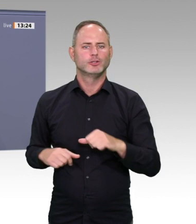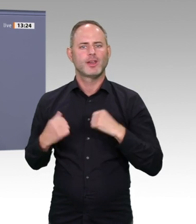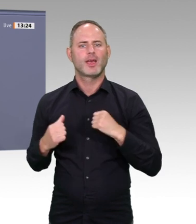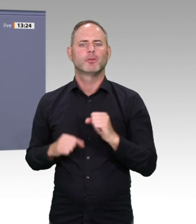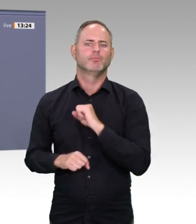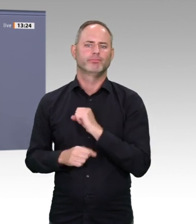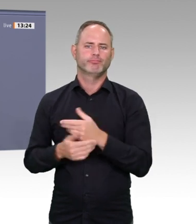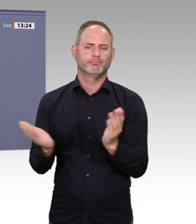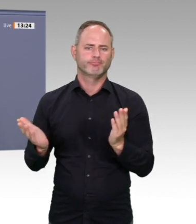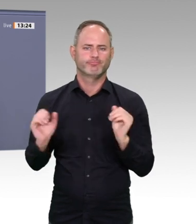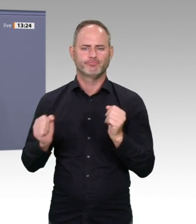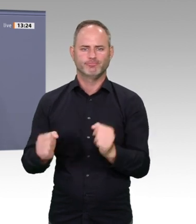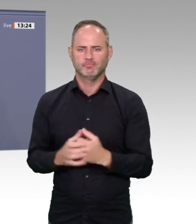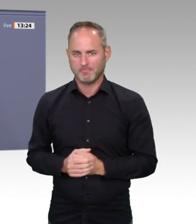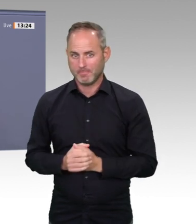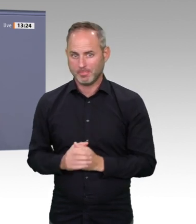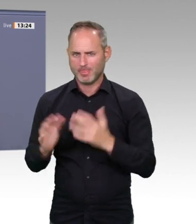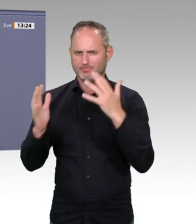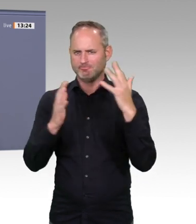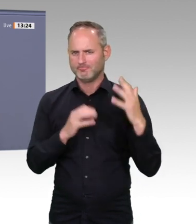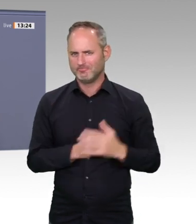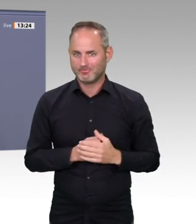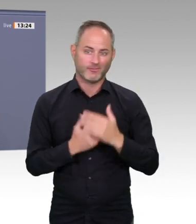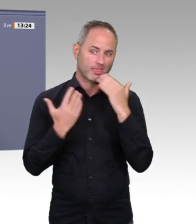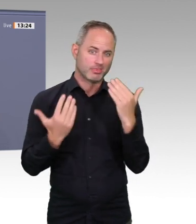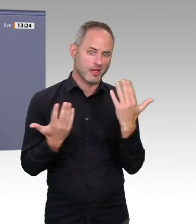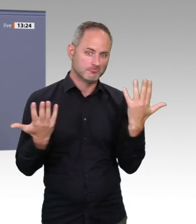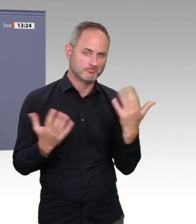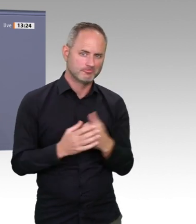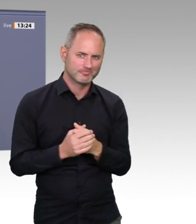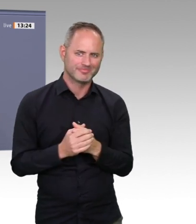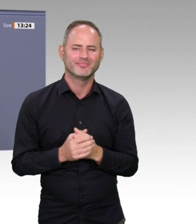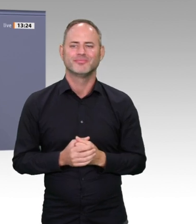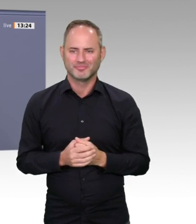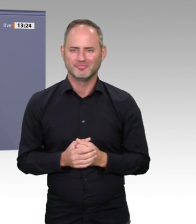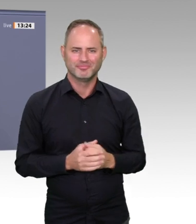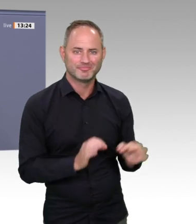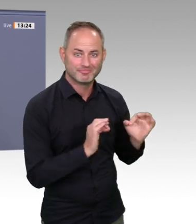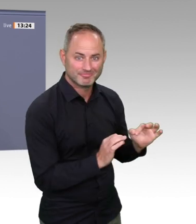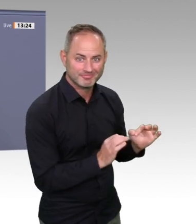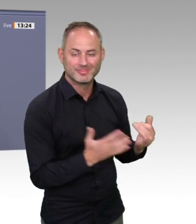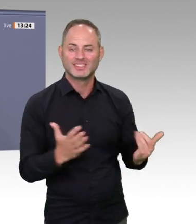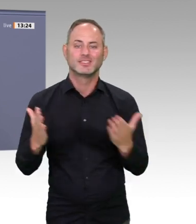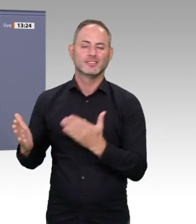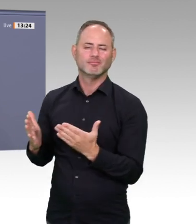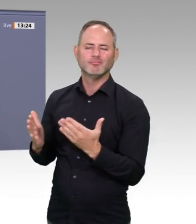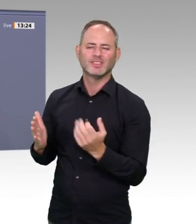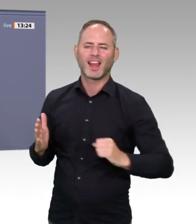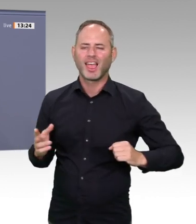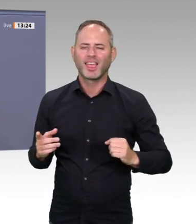von der Größe Mecklenburg-Vorpommerns verwüstet. Das ist das aufgeheizte Umfeld, in dem wir heute über nahezu